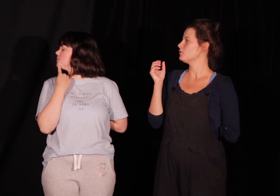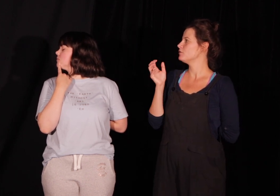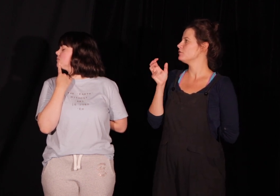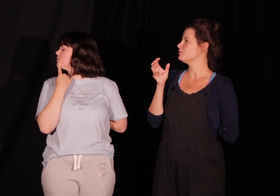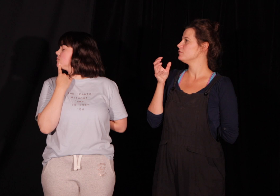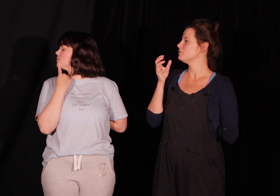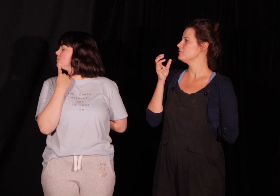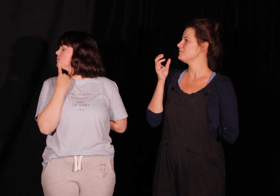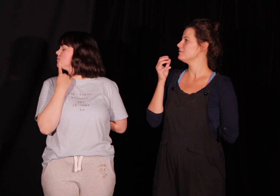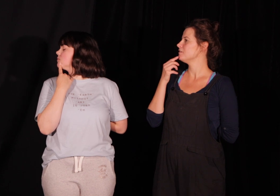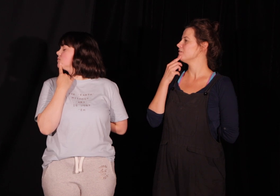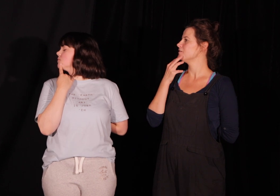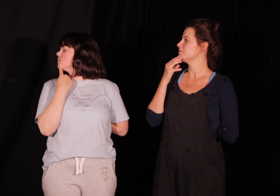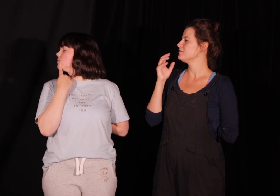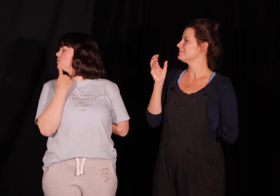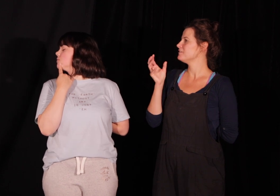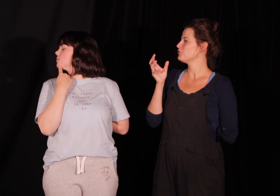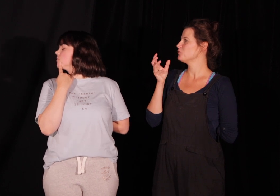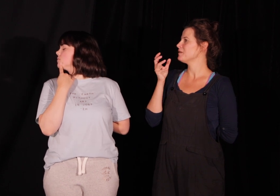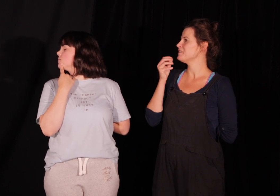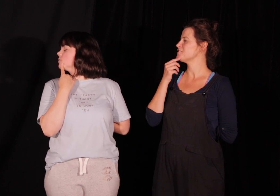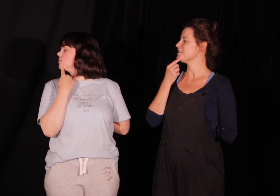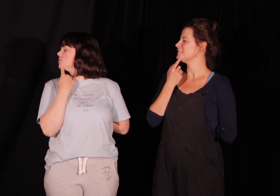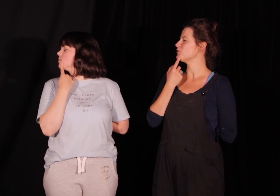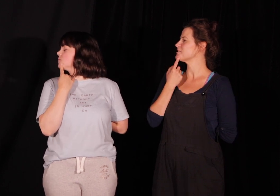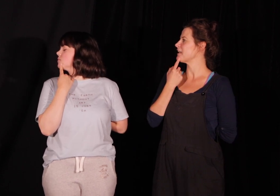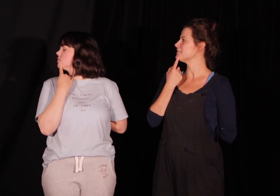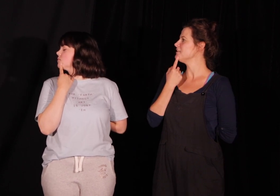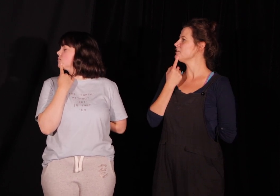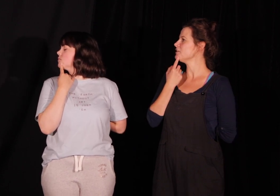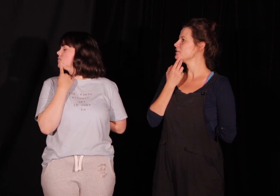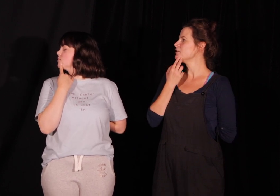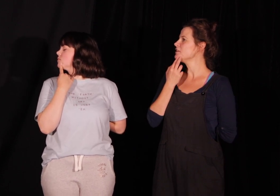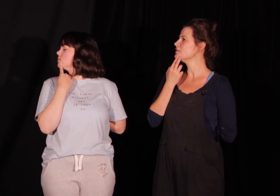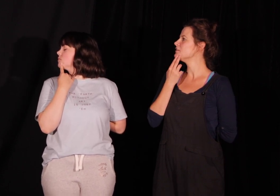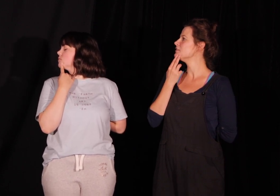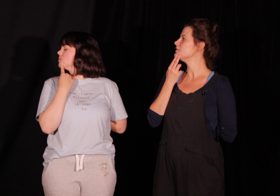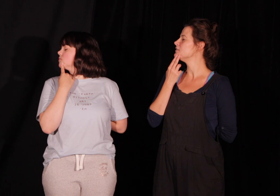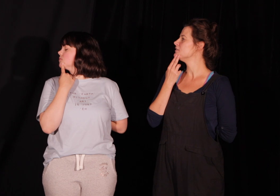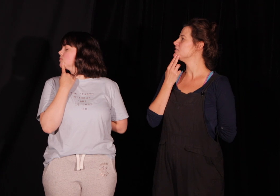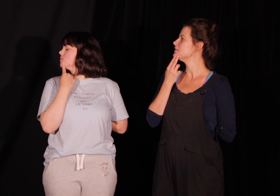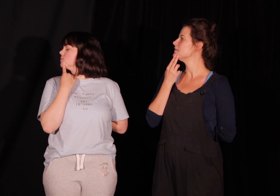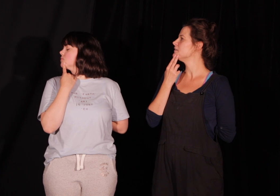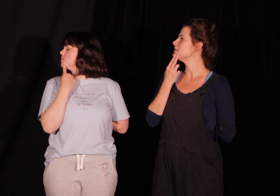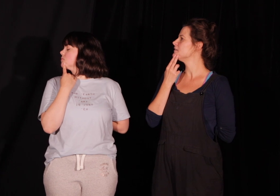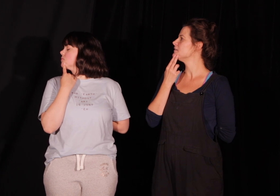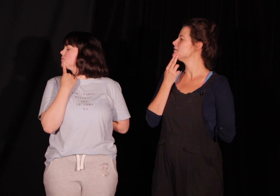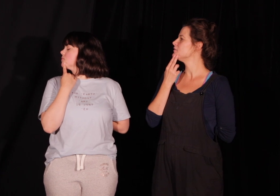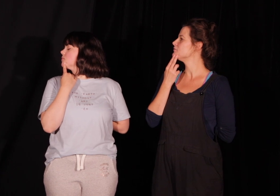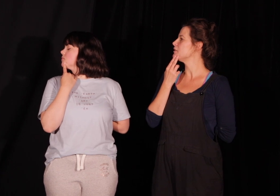wykonujemy jeszcze jeden ostatni. I w tej